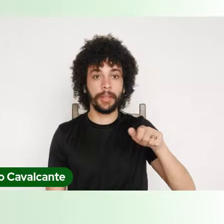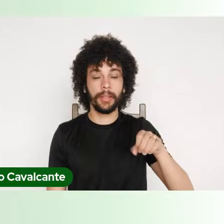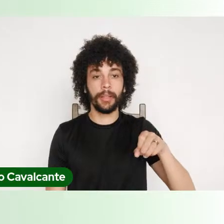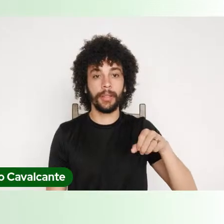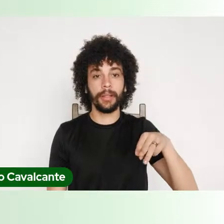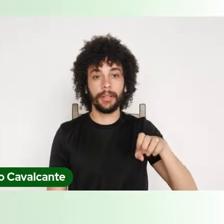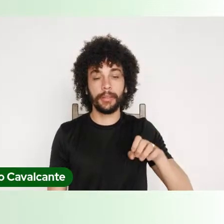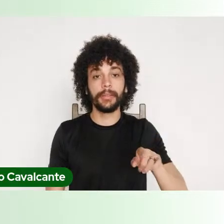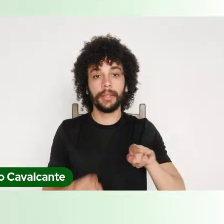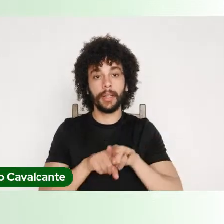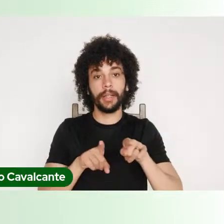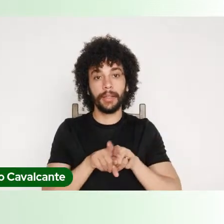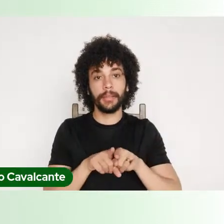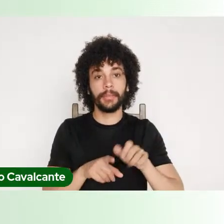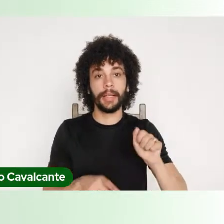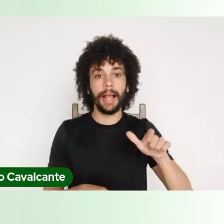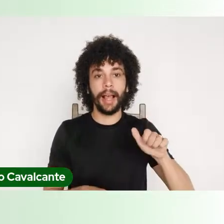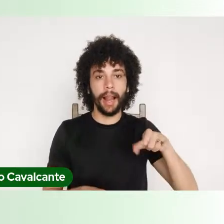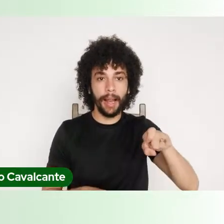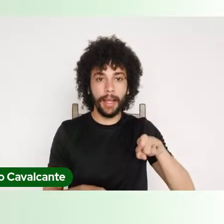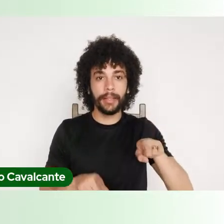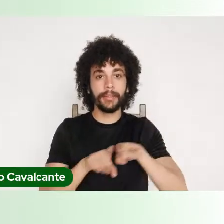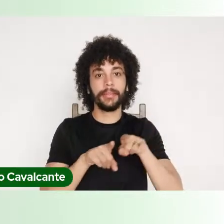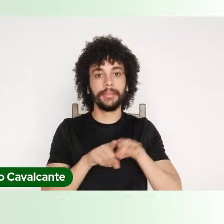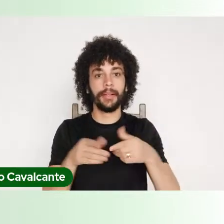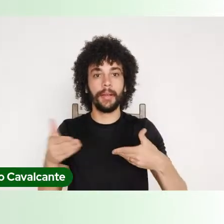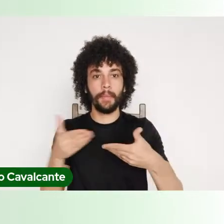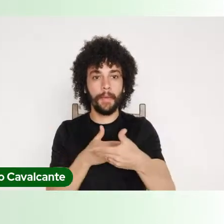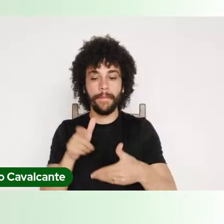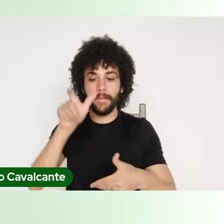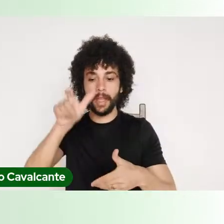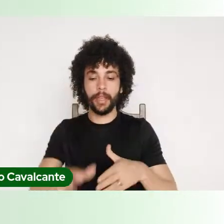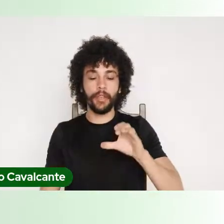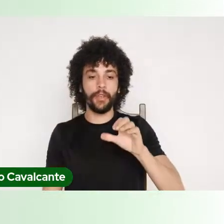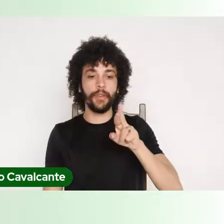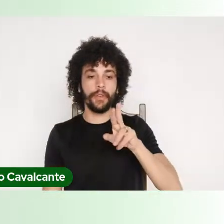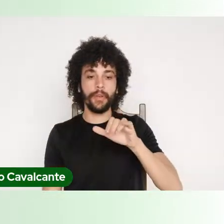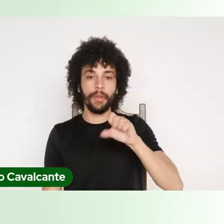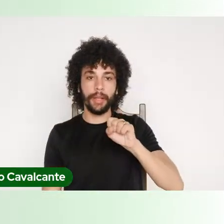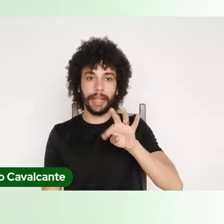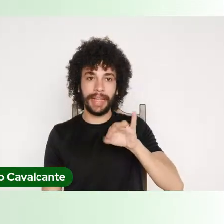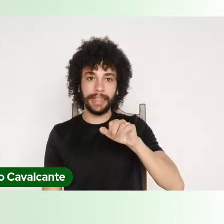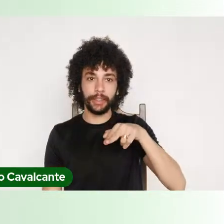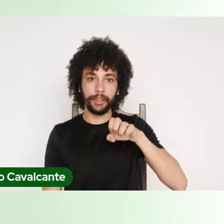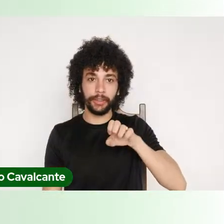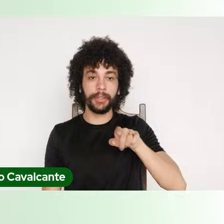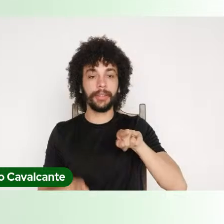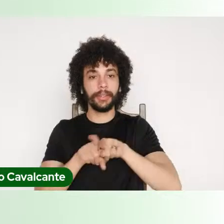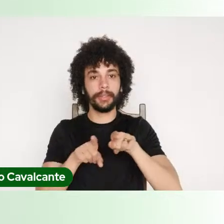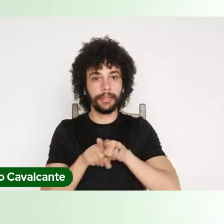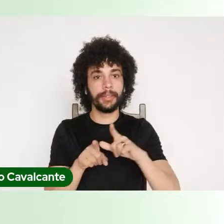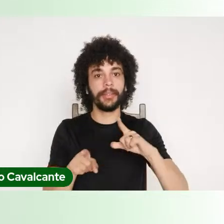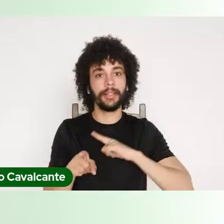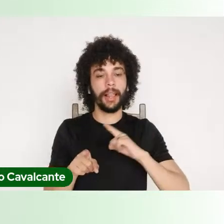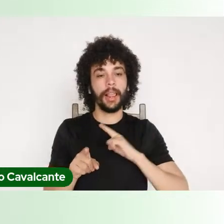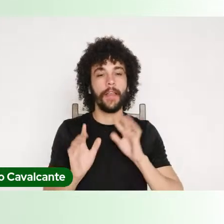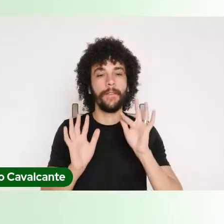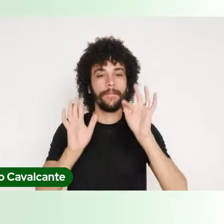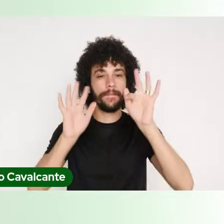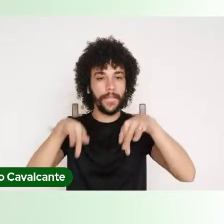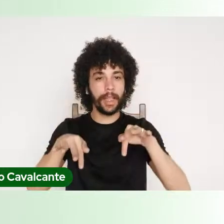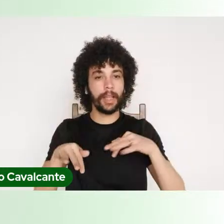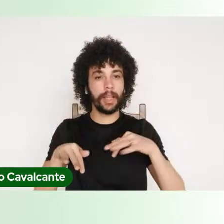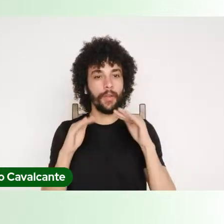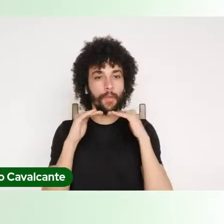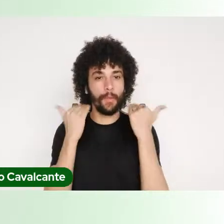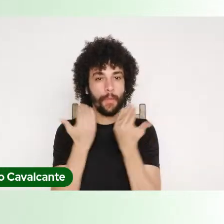e mediada pela professora Cristiane, que faz parte da equipe Propit. Teremos ainda uma cerimônia de encerramento do